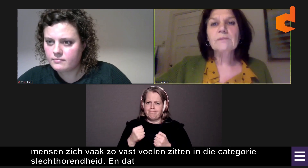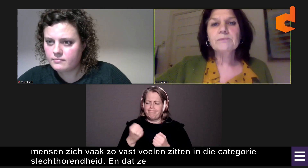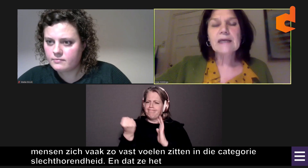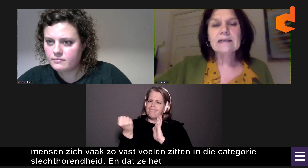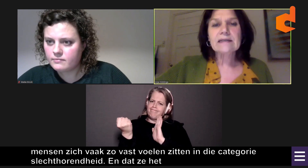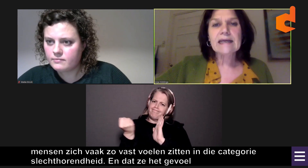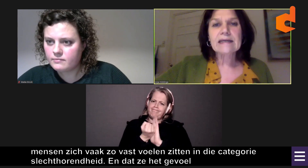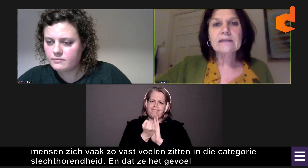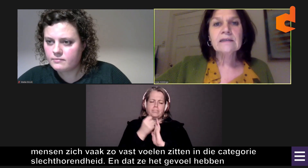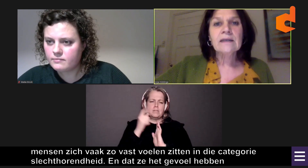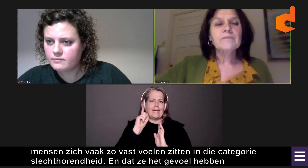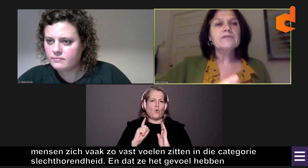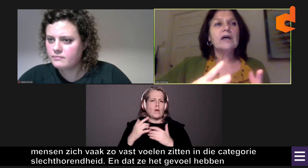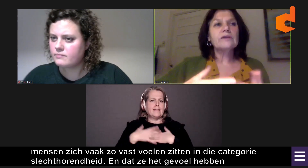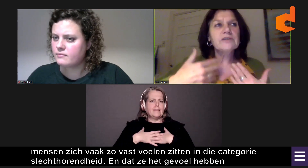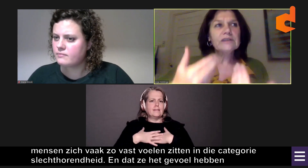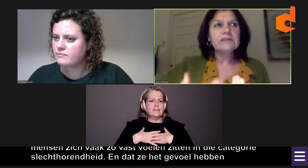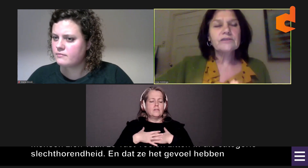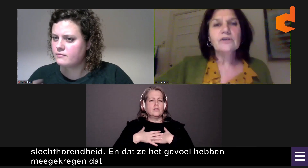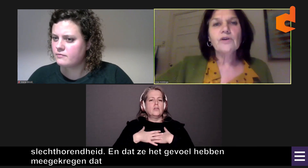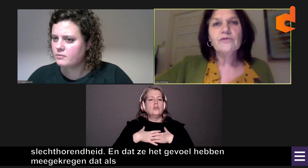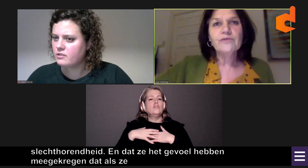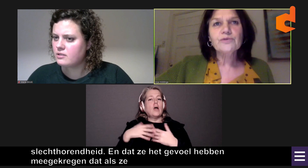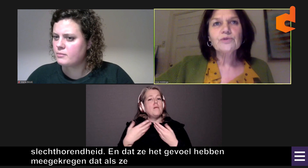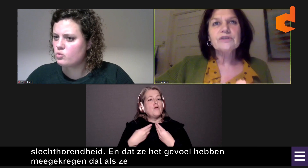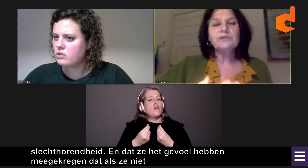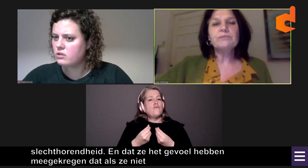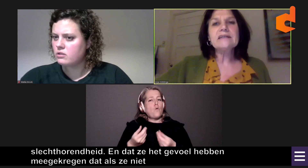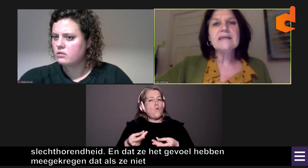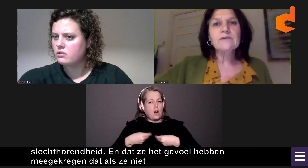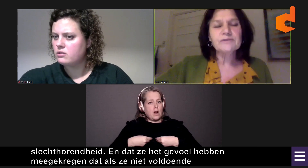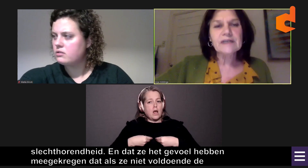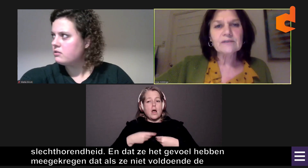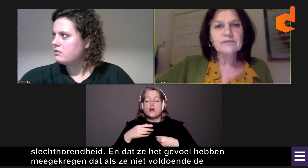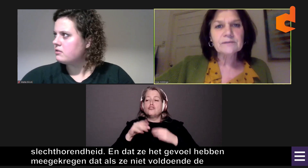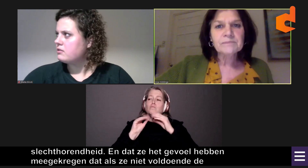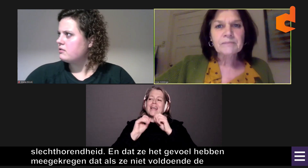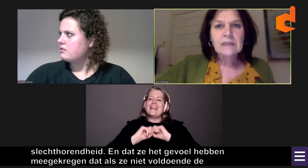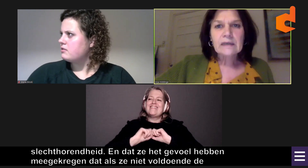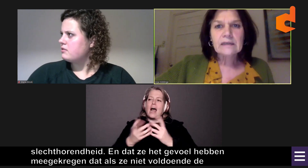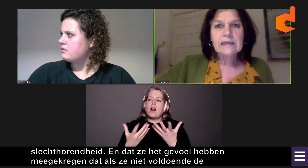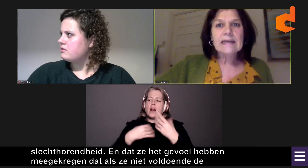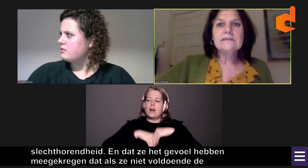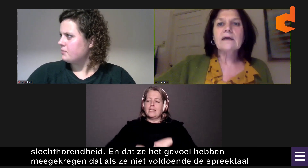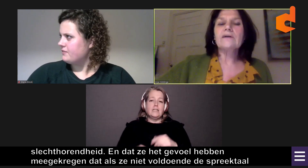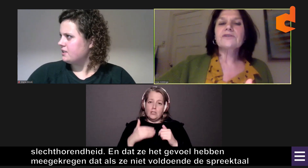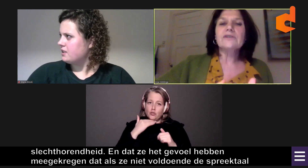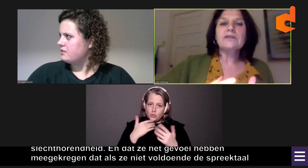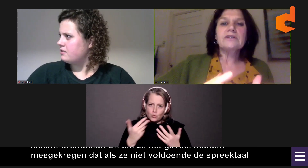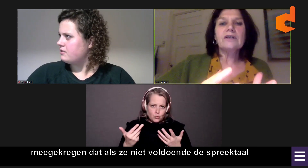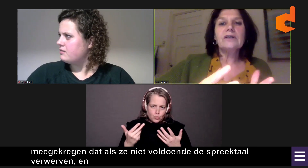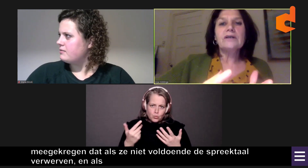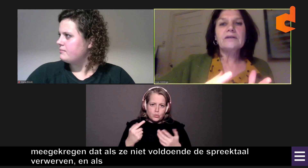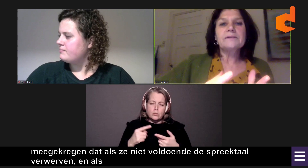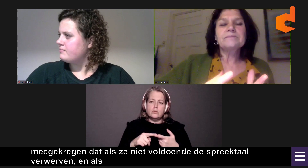gevoel hebben meegekregen dat als ze niet voldoende de spreektaal verwerven... En als